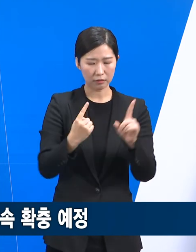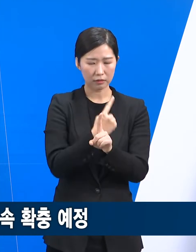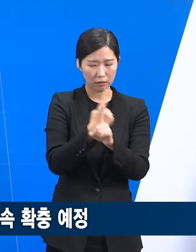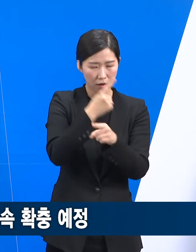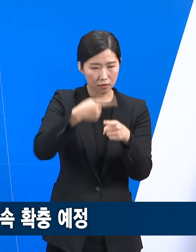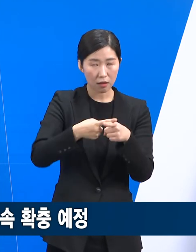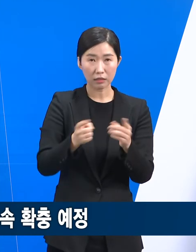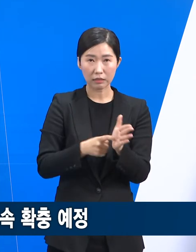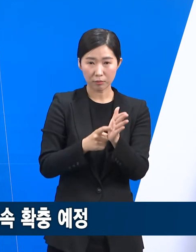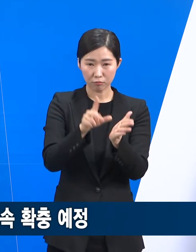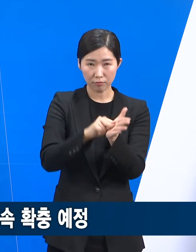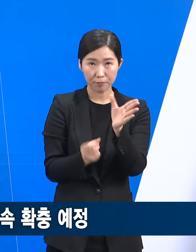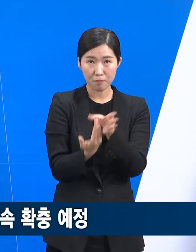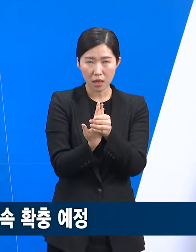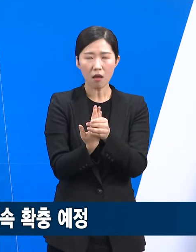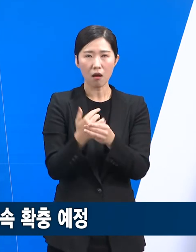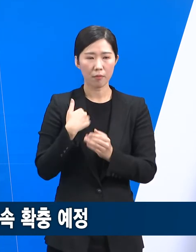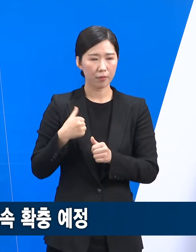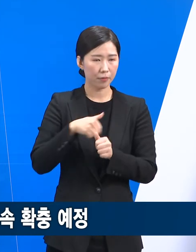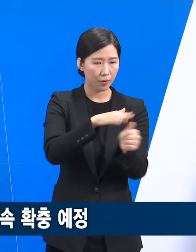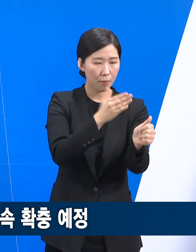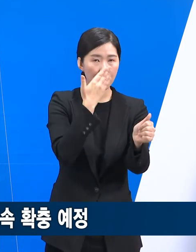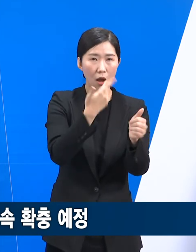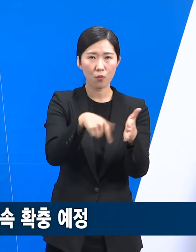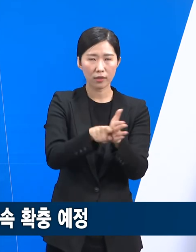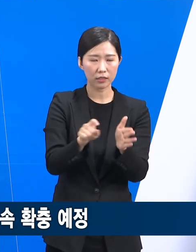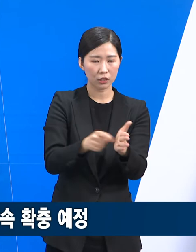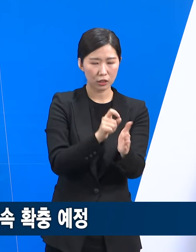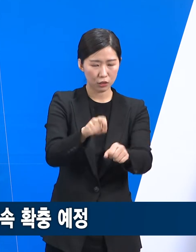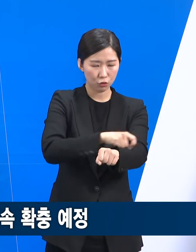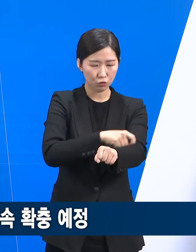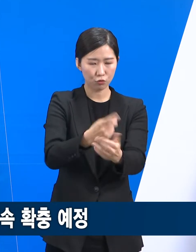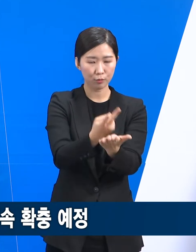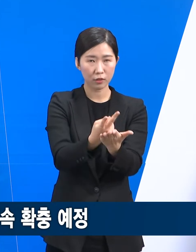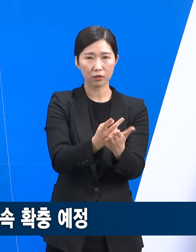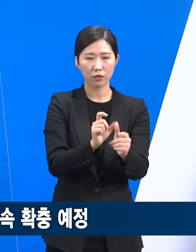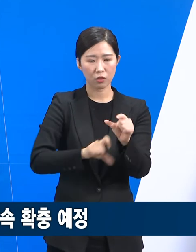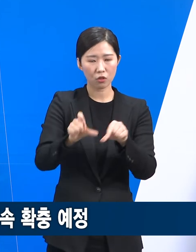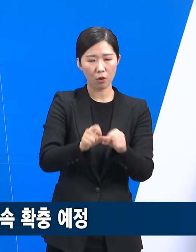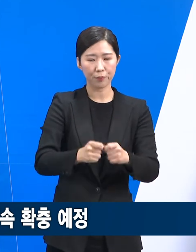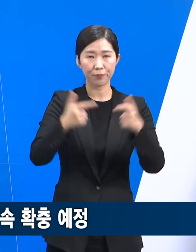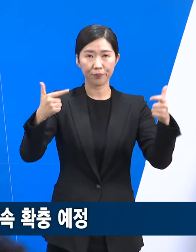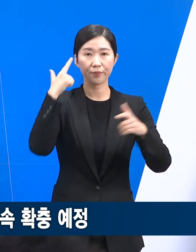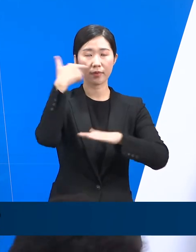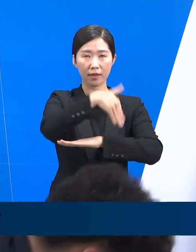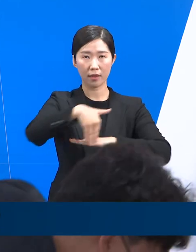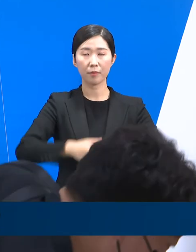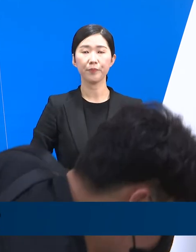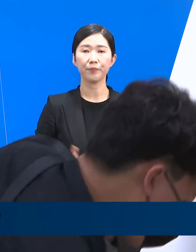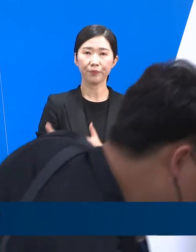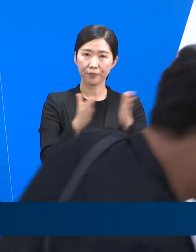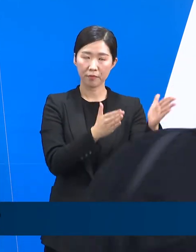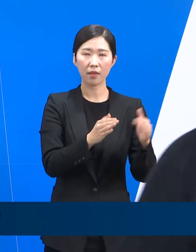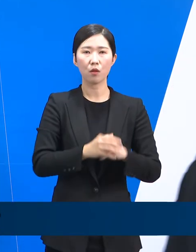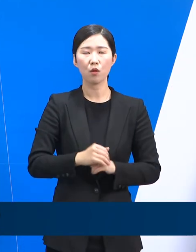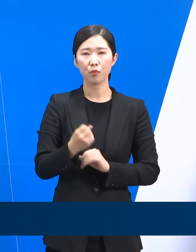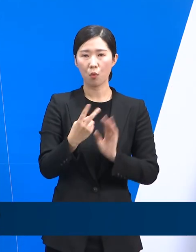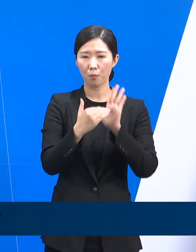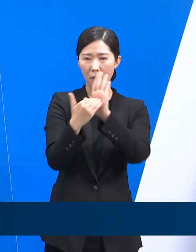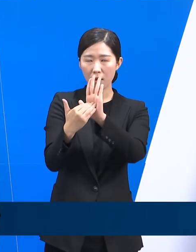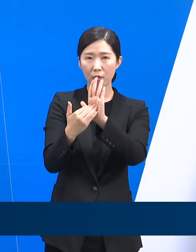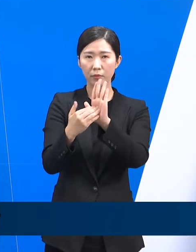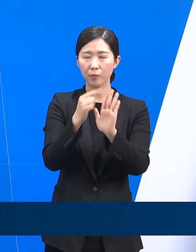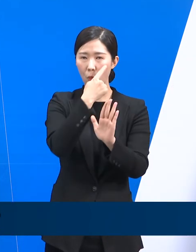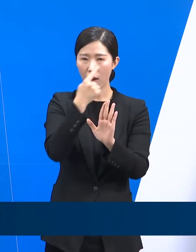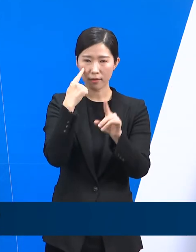있도록 특수병상을 지속적으로 확충해 나가겠습니다. 방역해수 중단 관련입니다. 최근